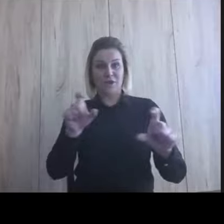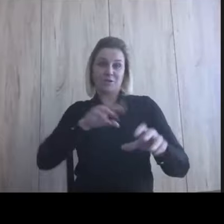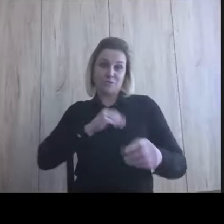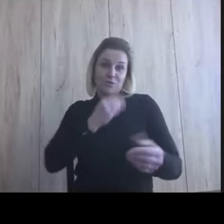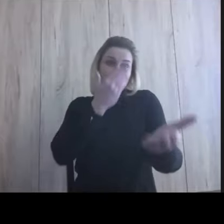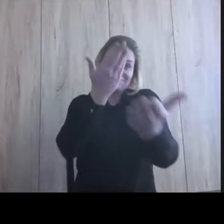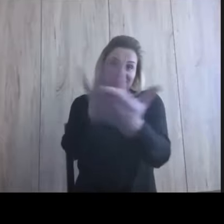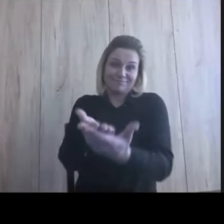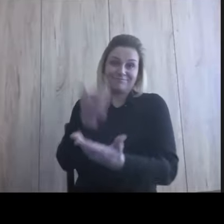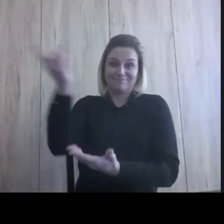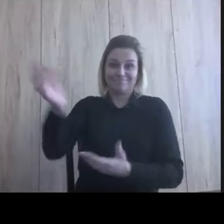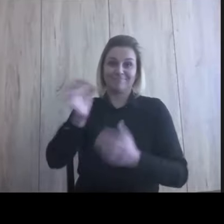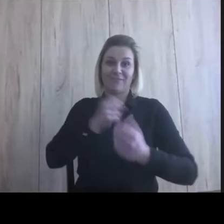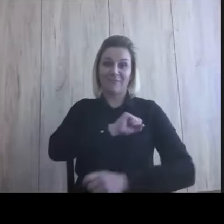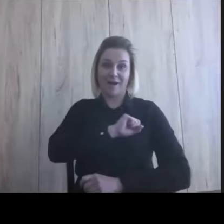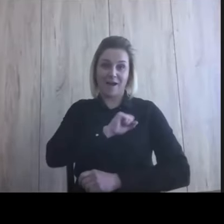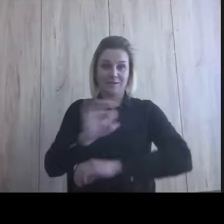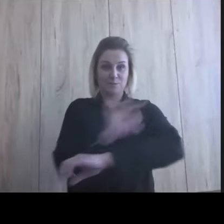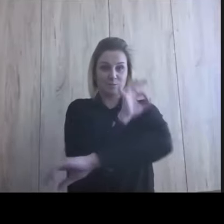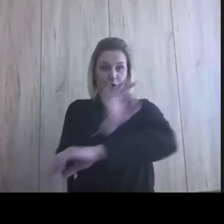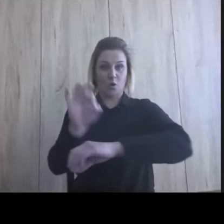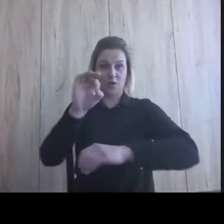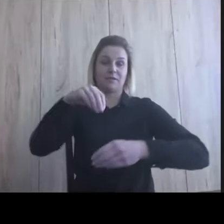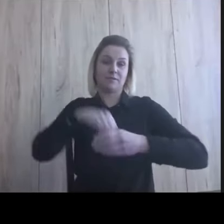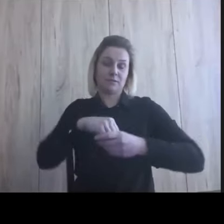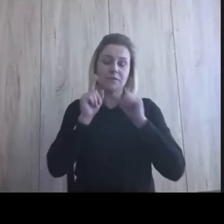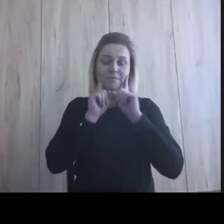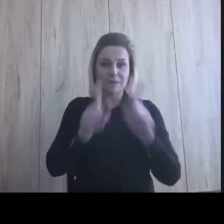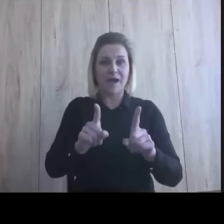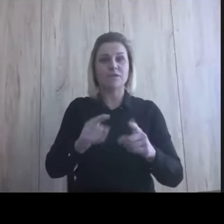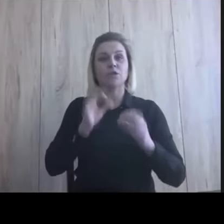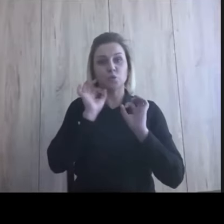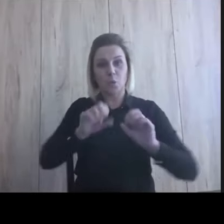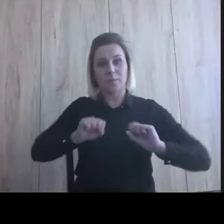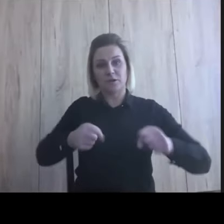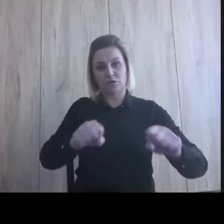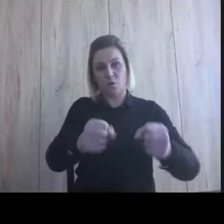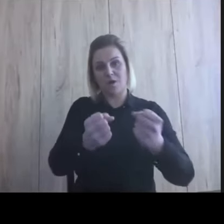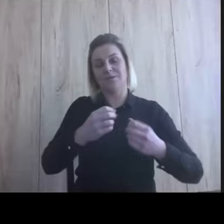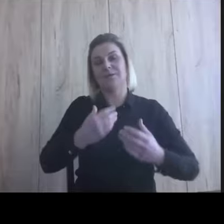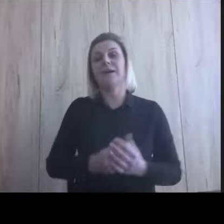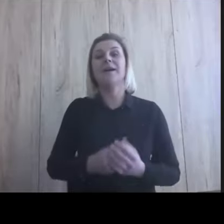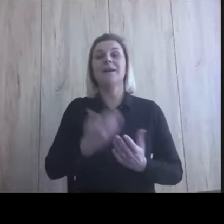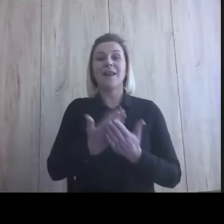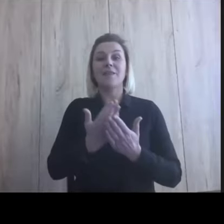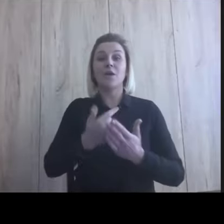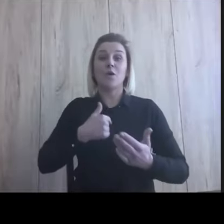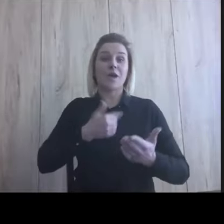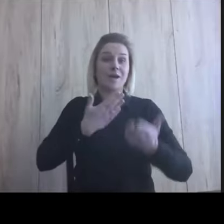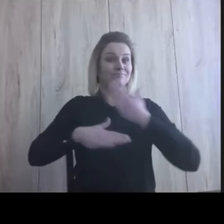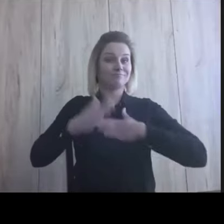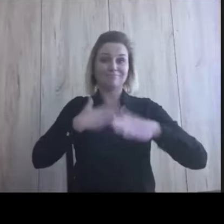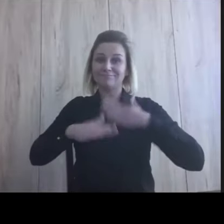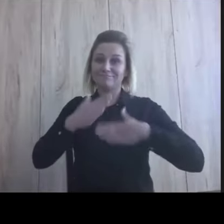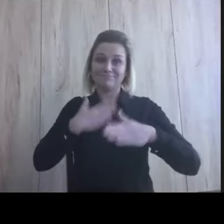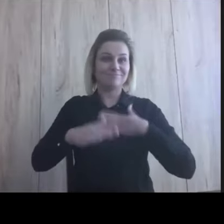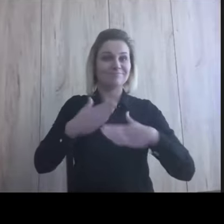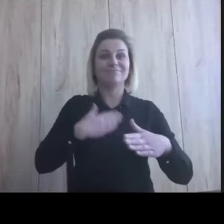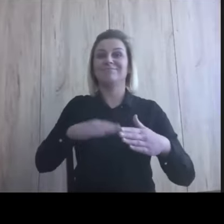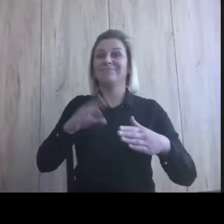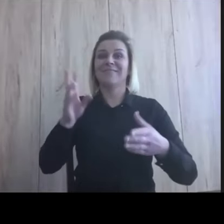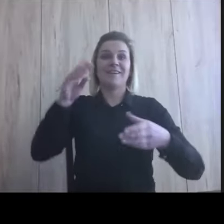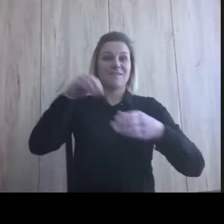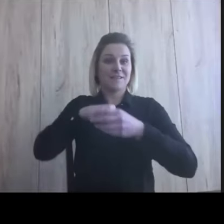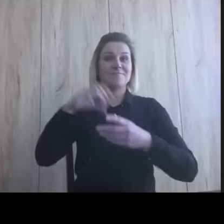projektu. Serio, to są dobre działania. Dlatego ja się bardzo cieszyłem, że tutaj ten generator